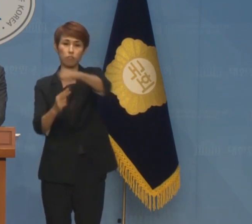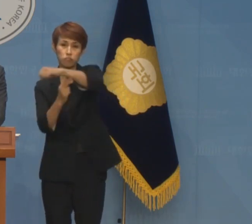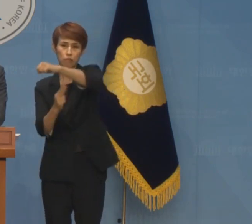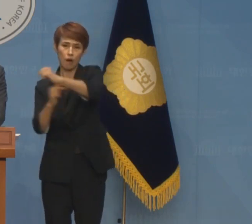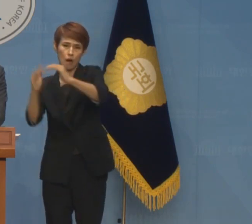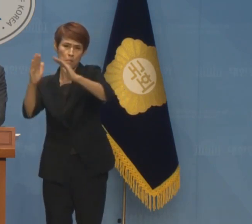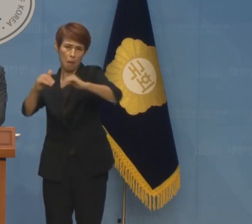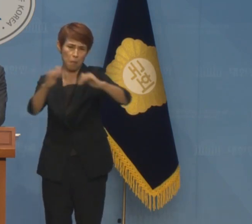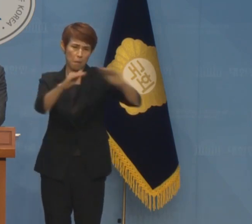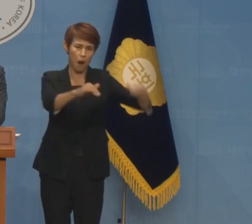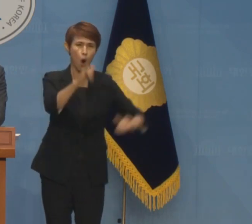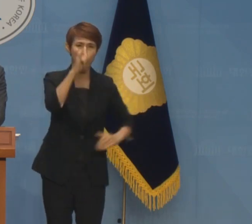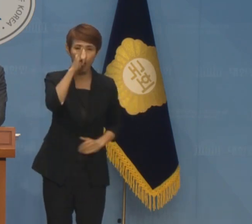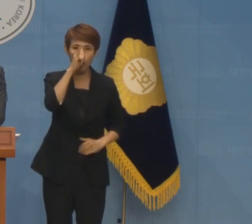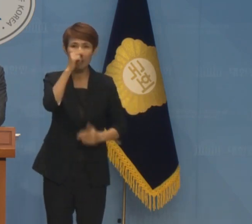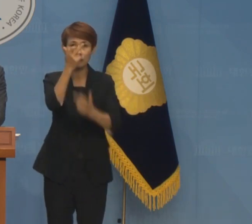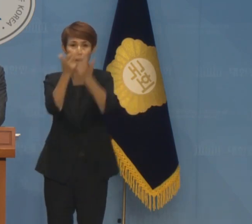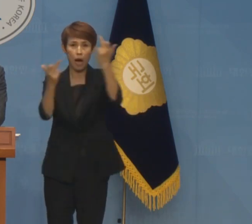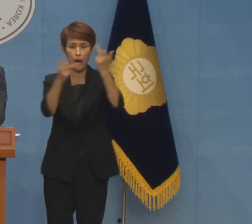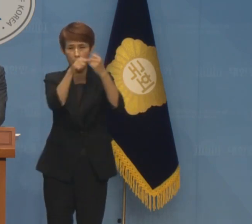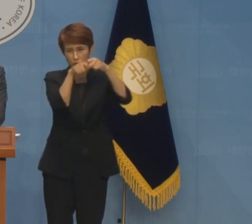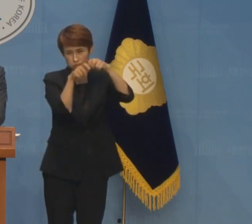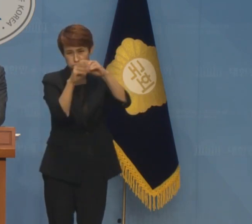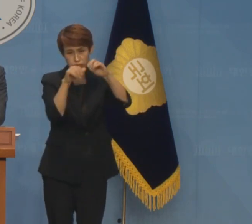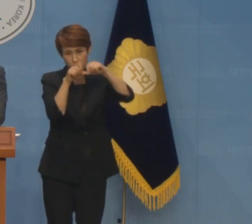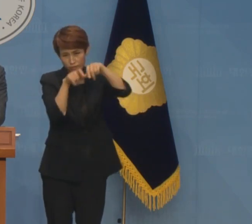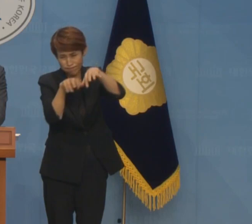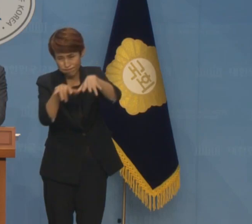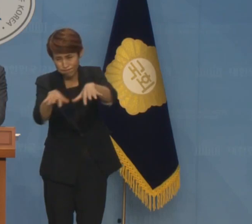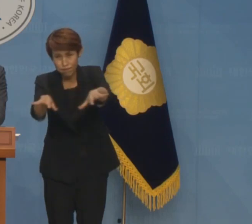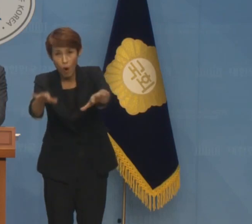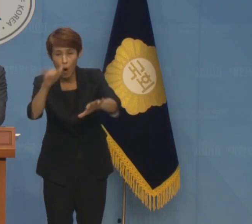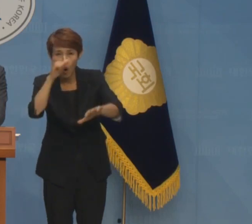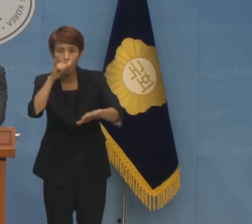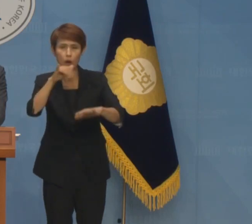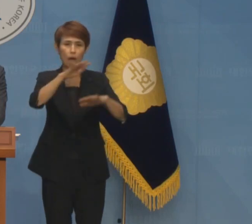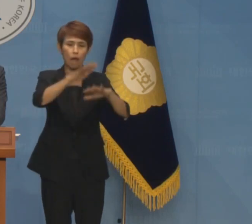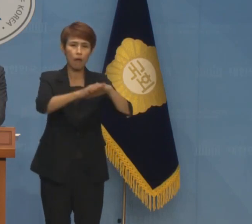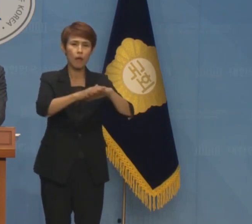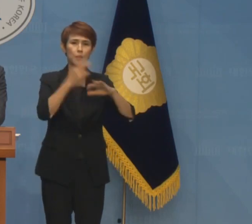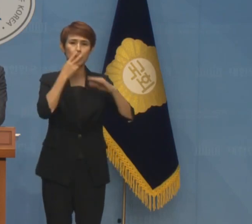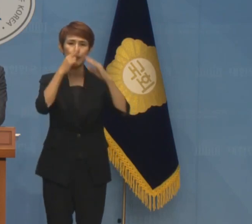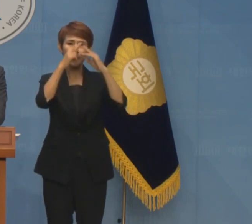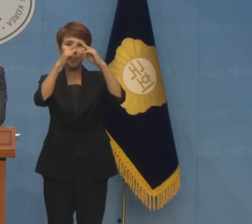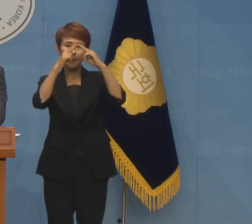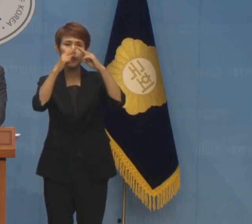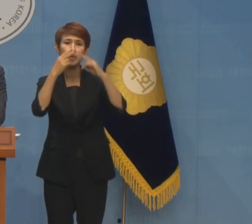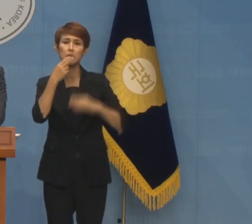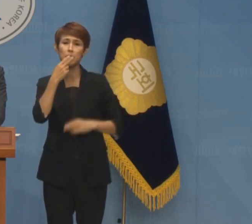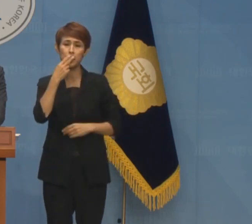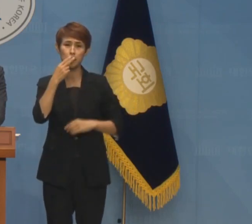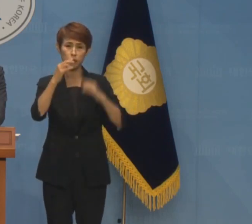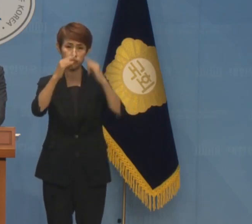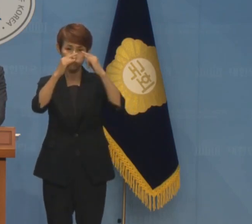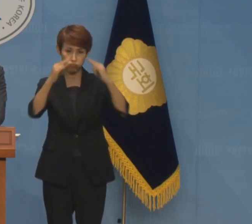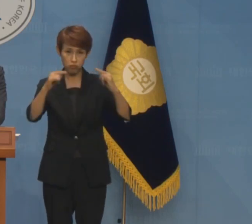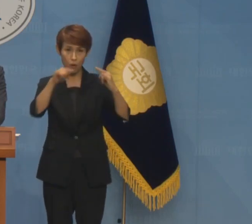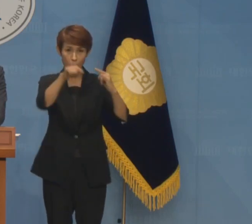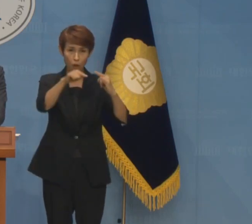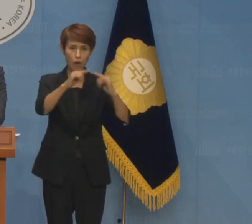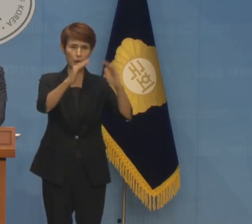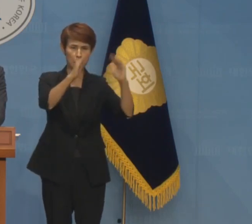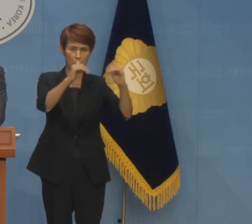발생했고 주택과 산과 농경지와 비닐하우스가 침수되어 수많은 우리